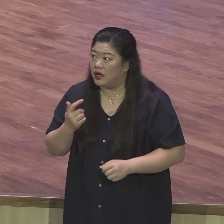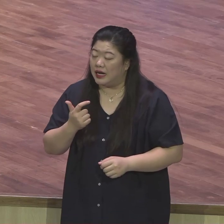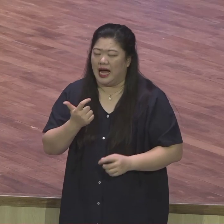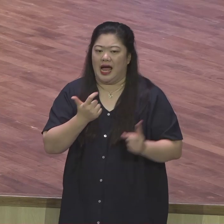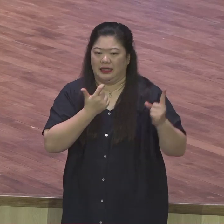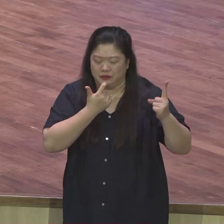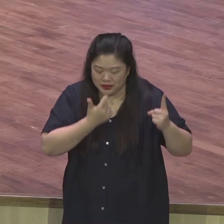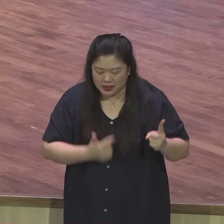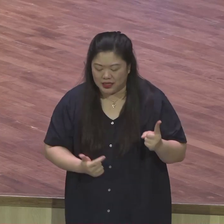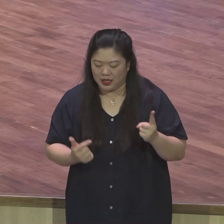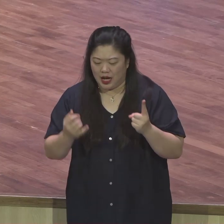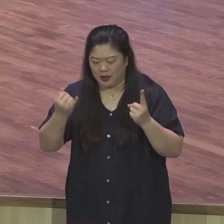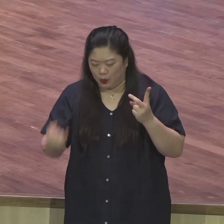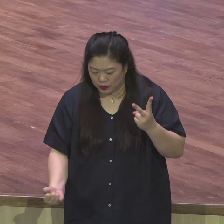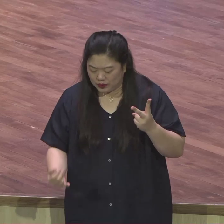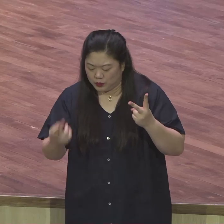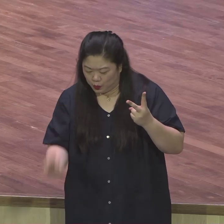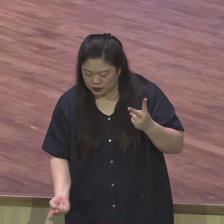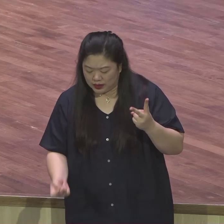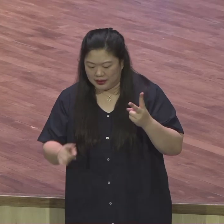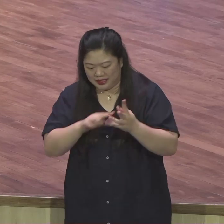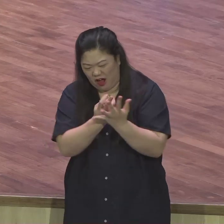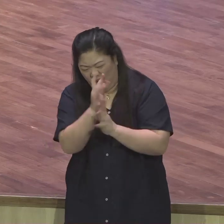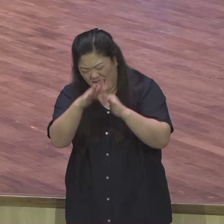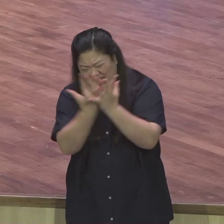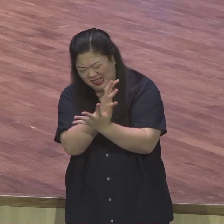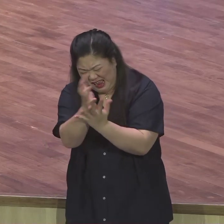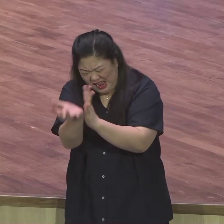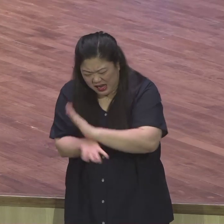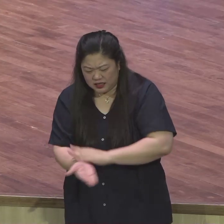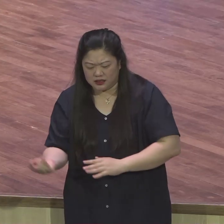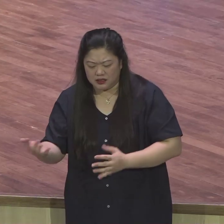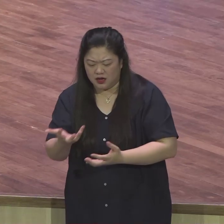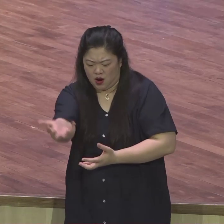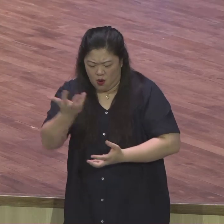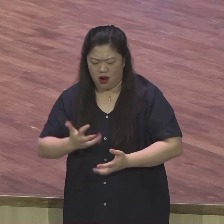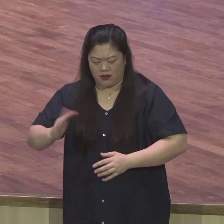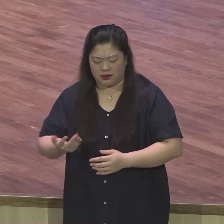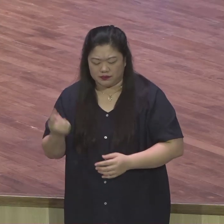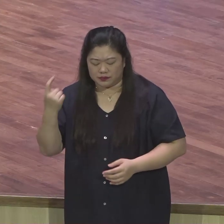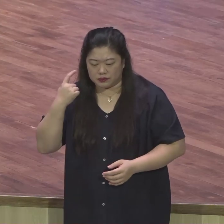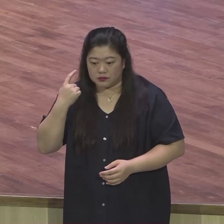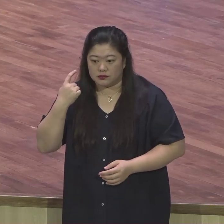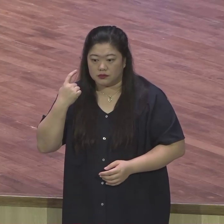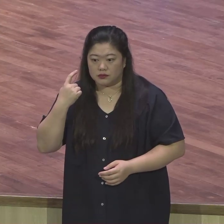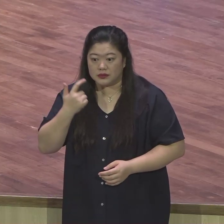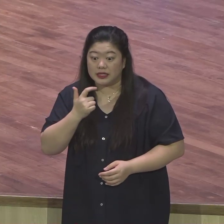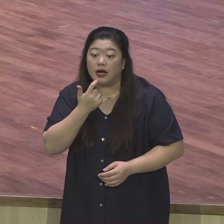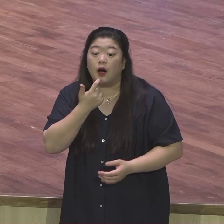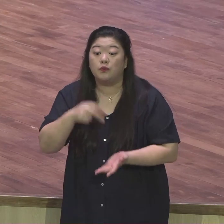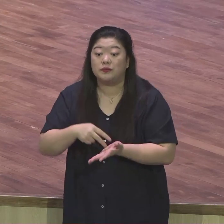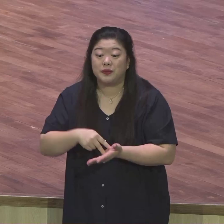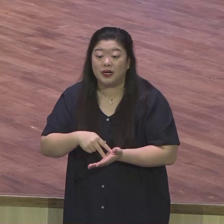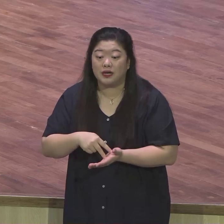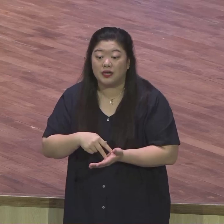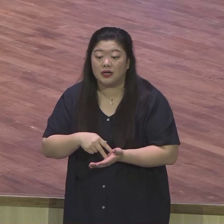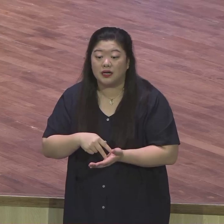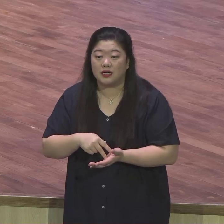데려가야 된다는 이 말을 들을 때 야곱이 요셉도 잃어버리는데